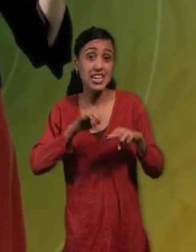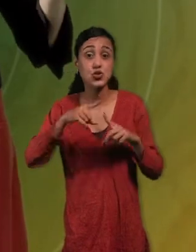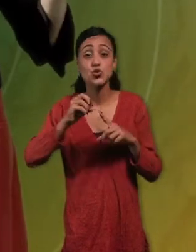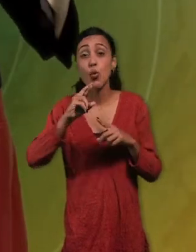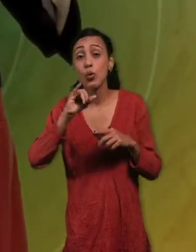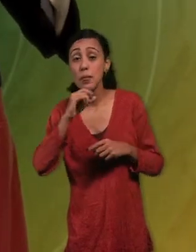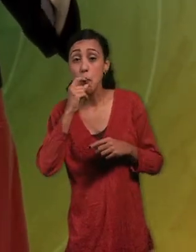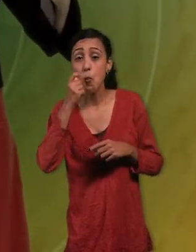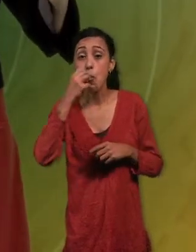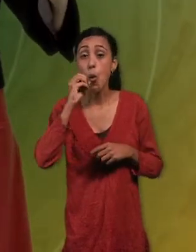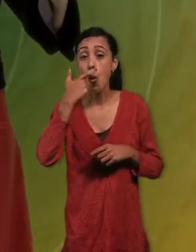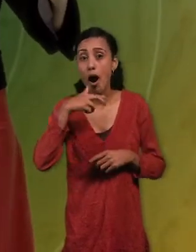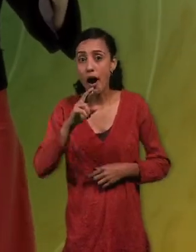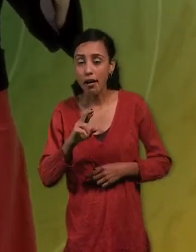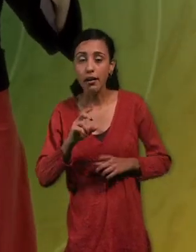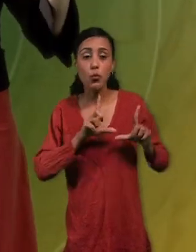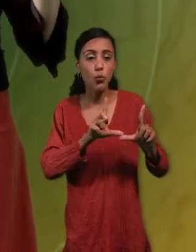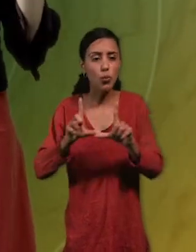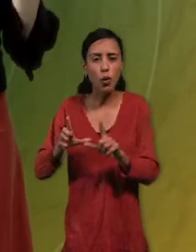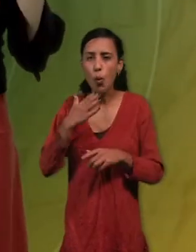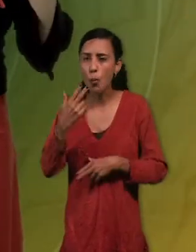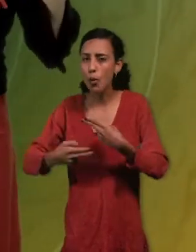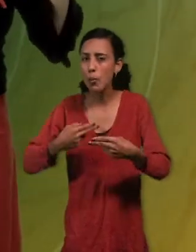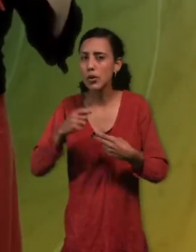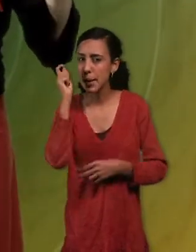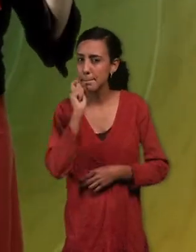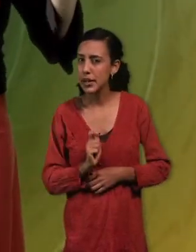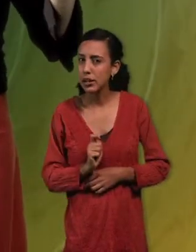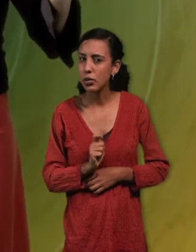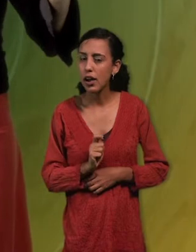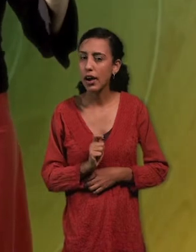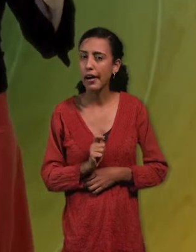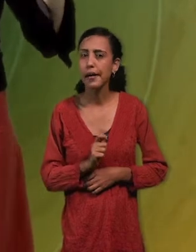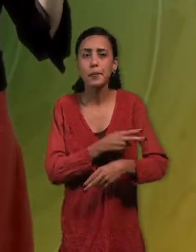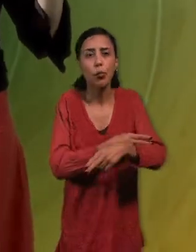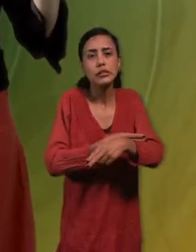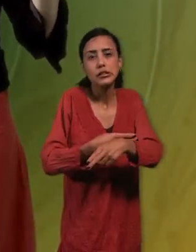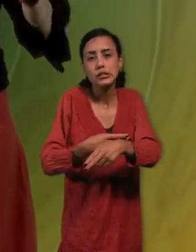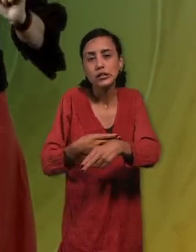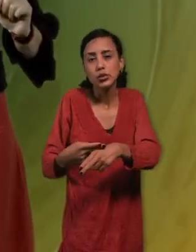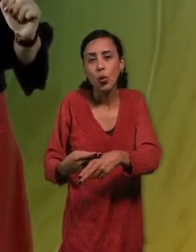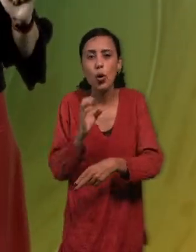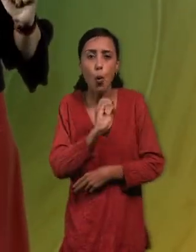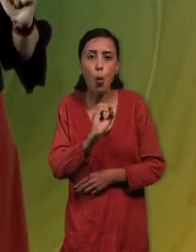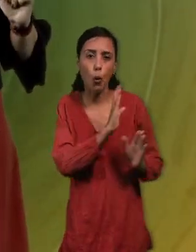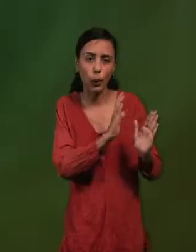cuadros cómo vamos a narrar la película, los sucesos que van a ir ocurriendo y en qué orden van a ir pasando.